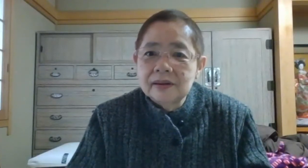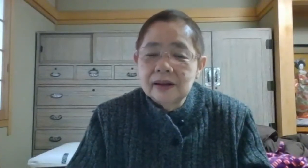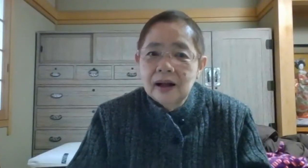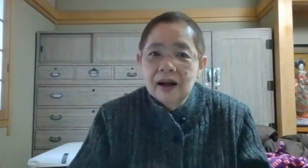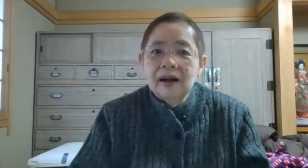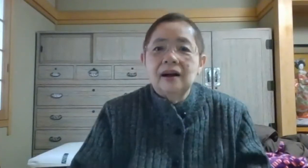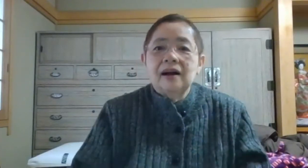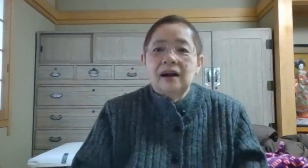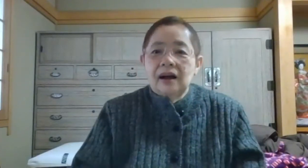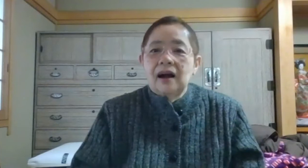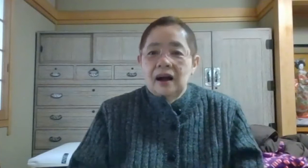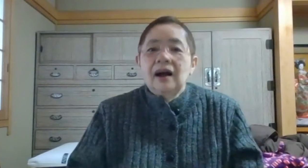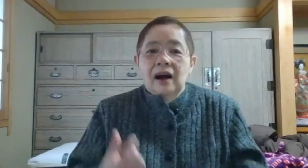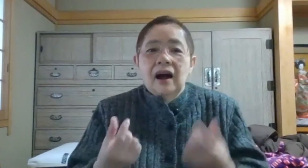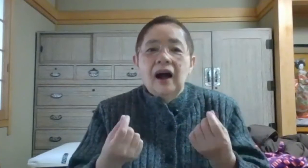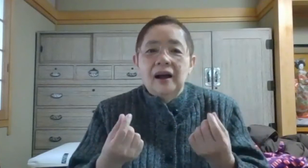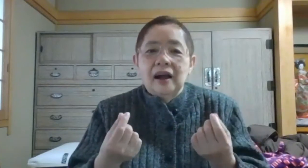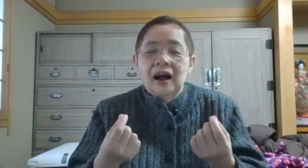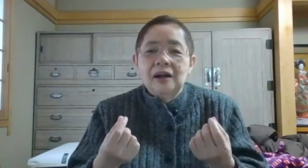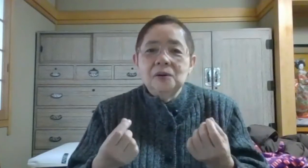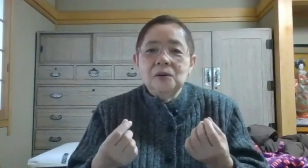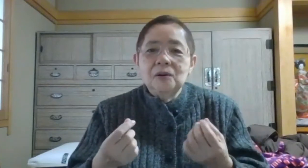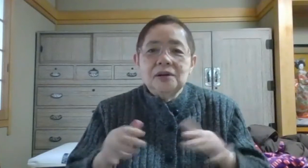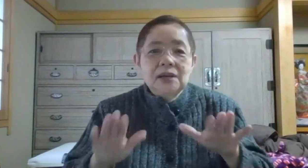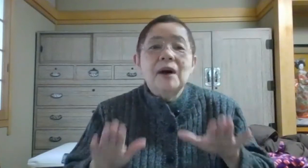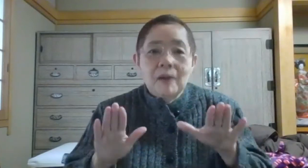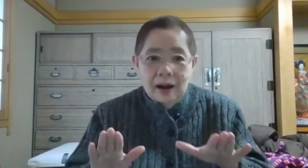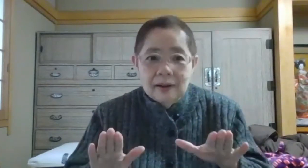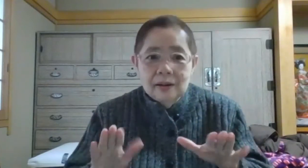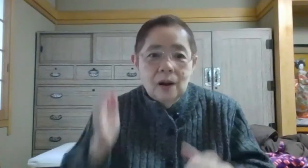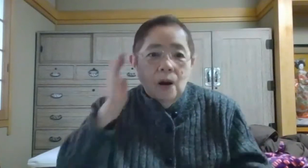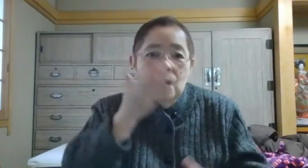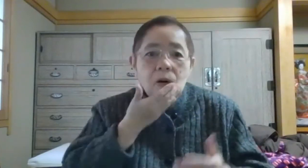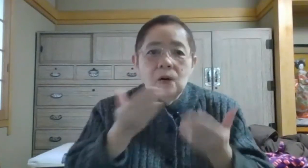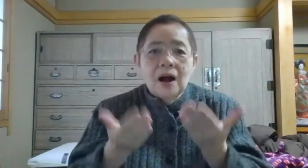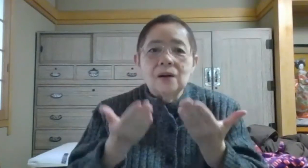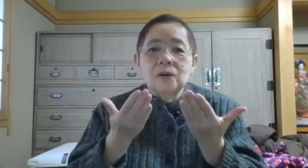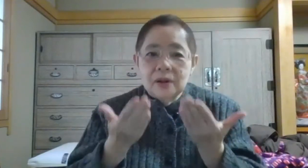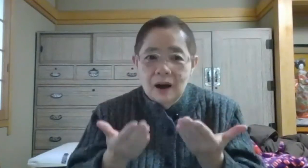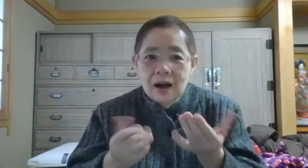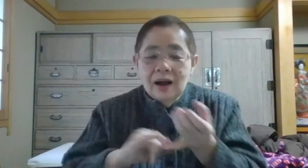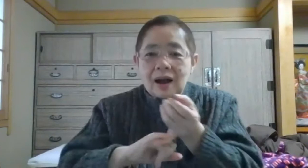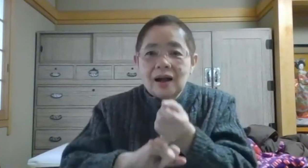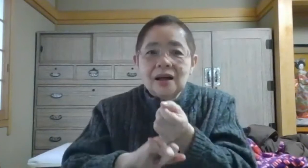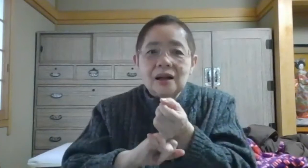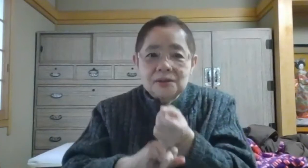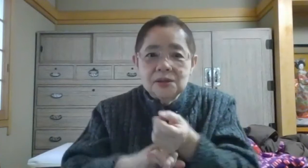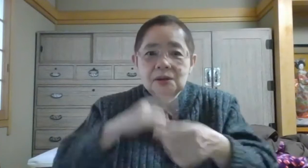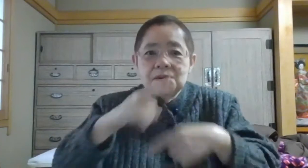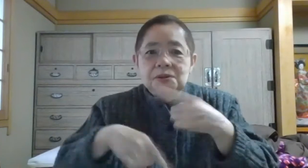と、ついていけませんよね。はい。あの、今は、老学校では必ず手